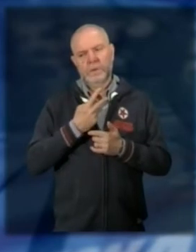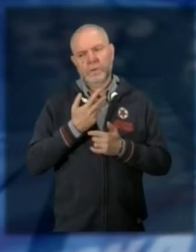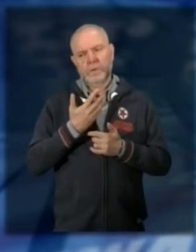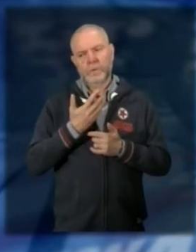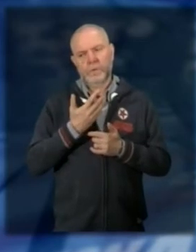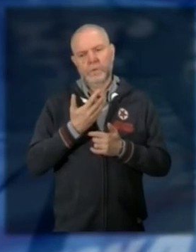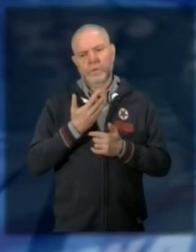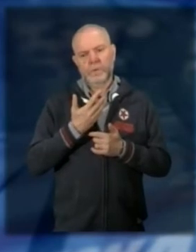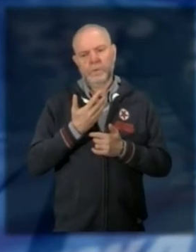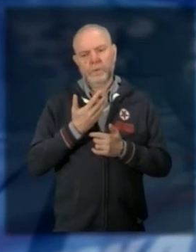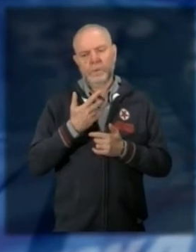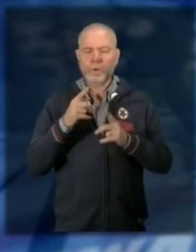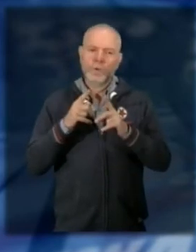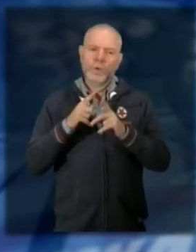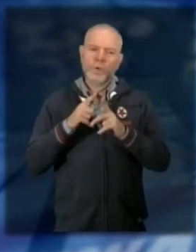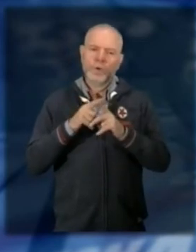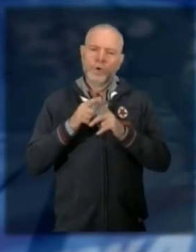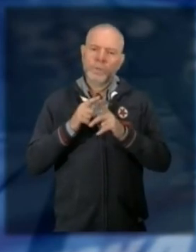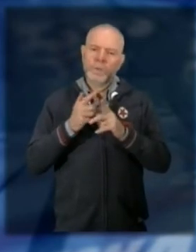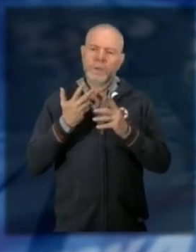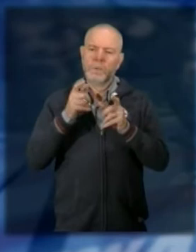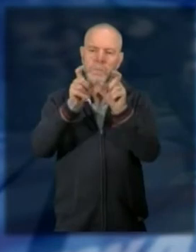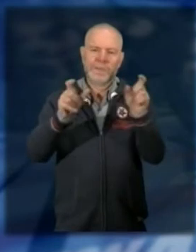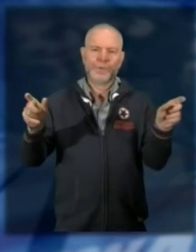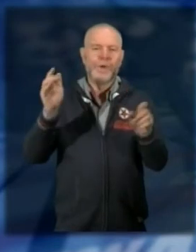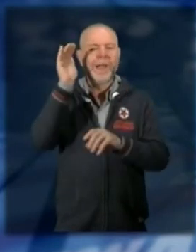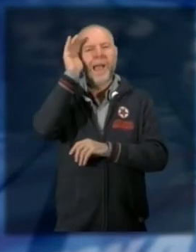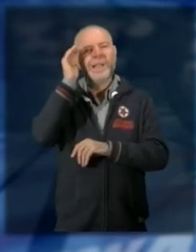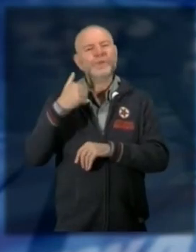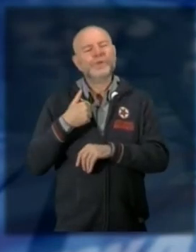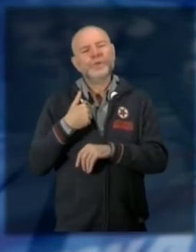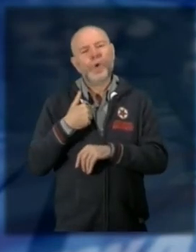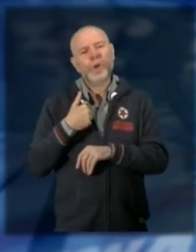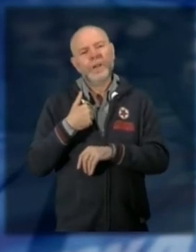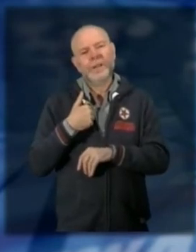dentro la mente delle persone che ascoltano sempre qualche